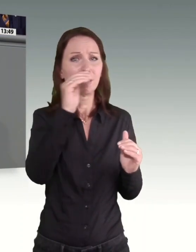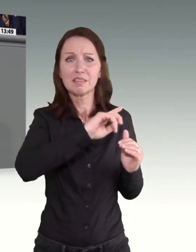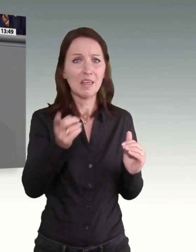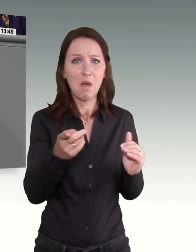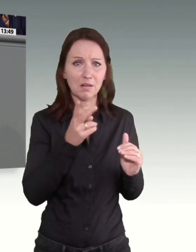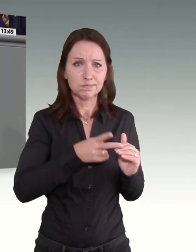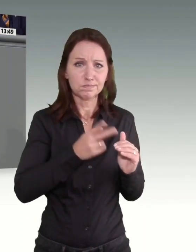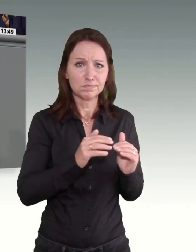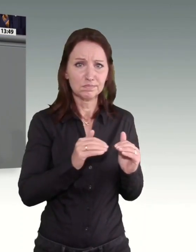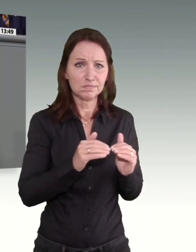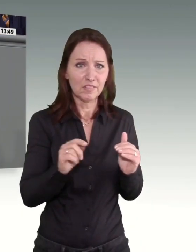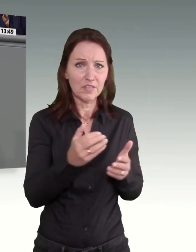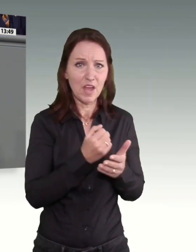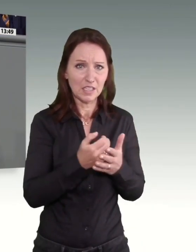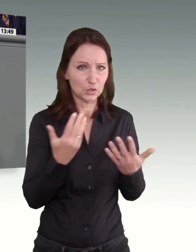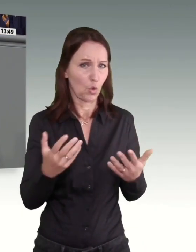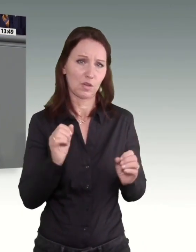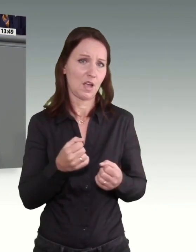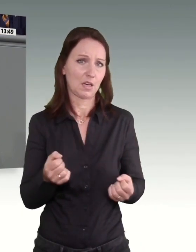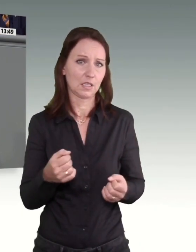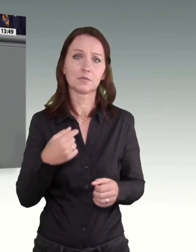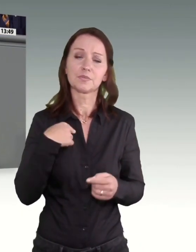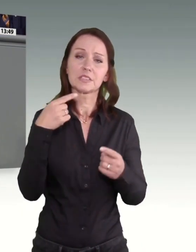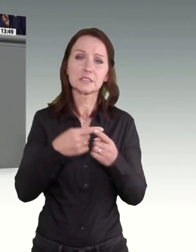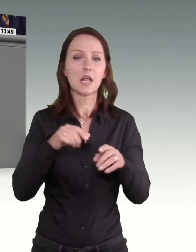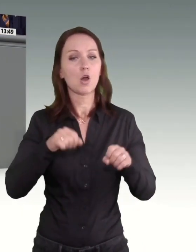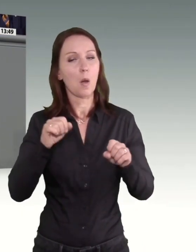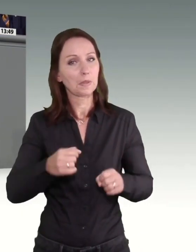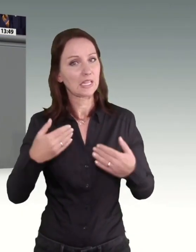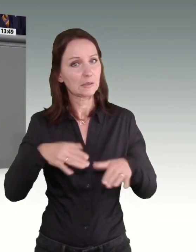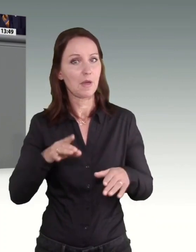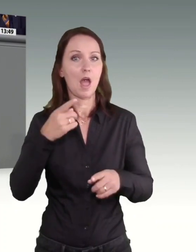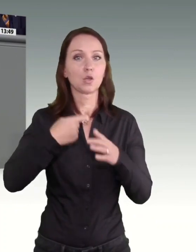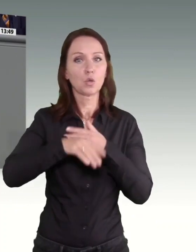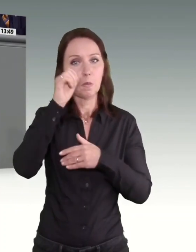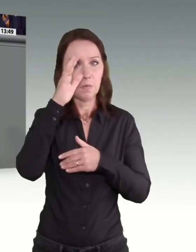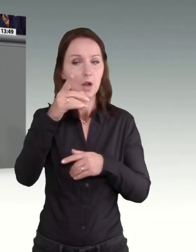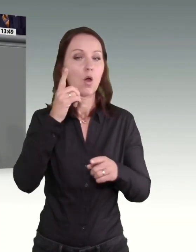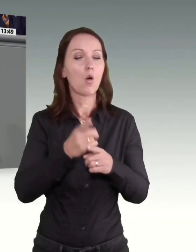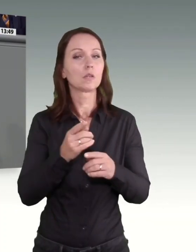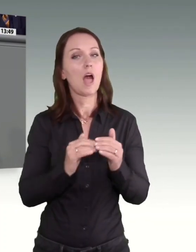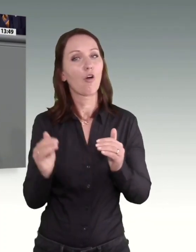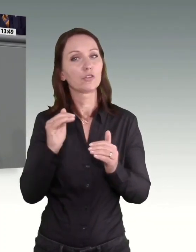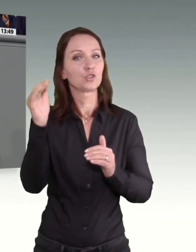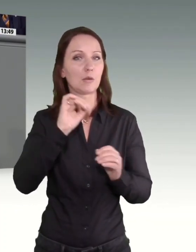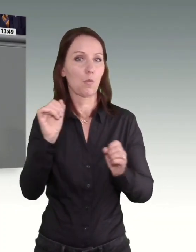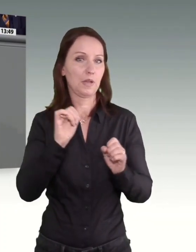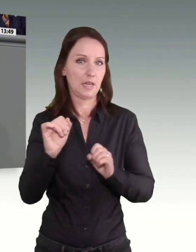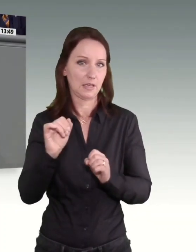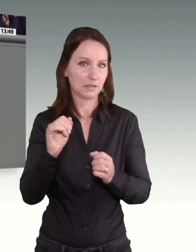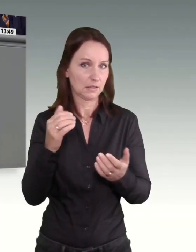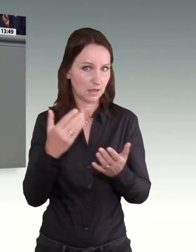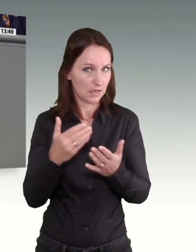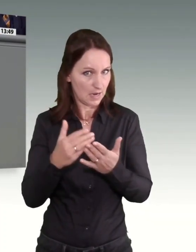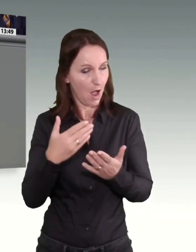wollen wir aber durch Kompetenzzuwachs, durch Bildung und durch Aufstiegsmobilität lösen. Und dafür kämpfen wir als Freie